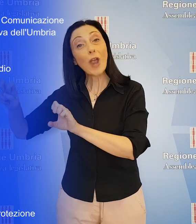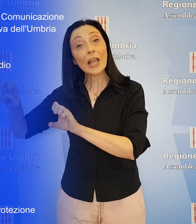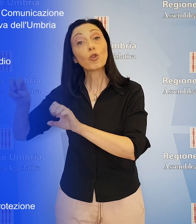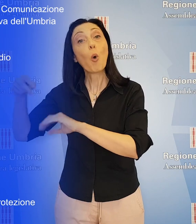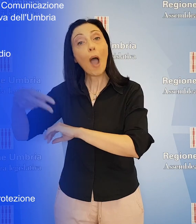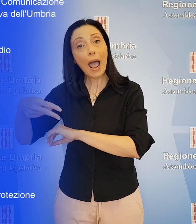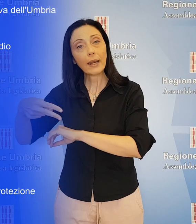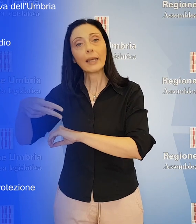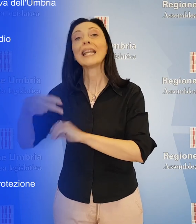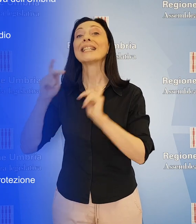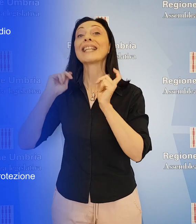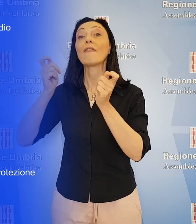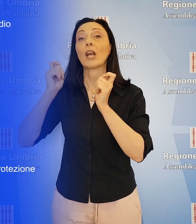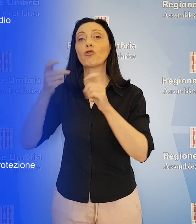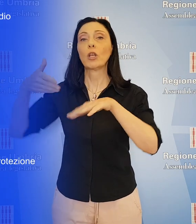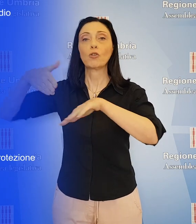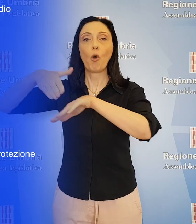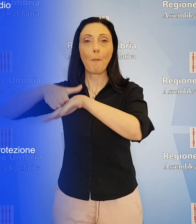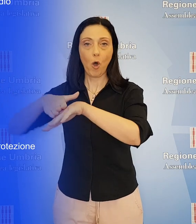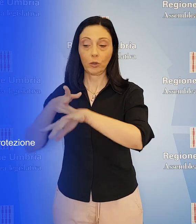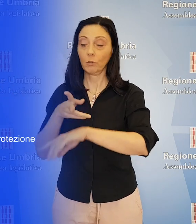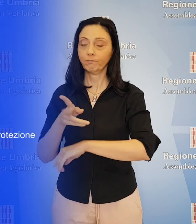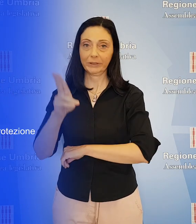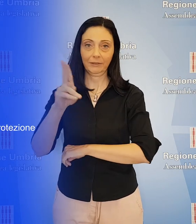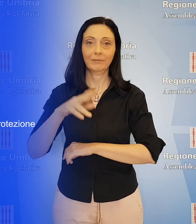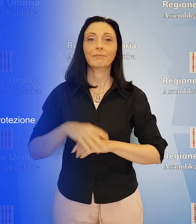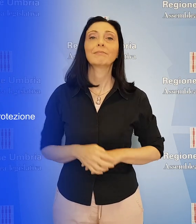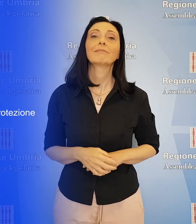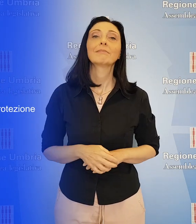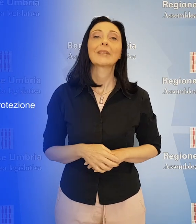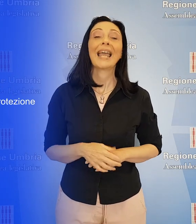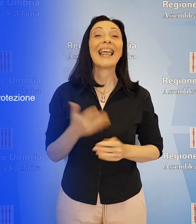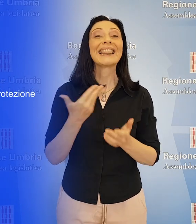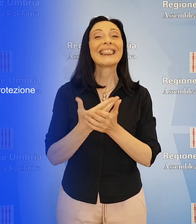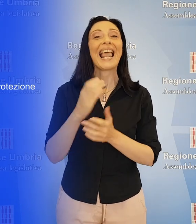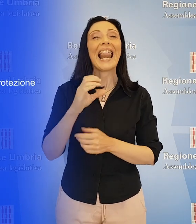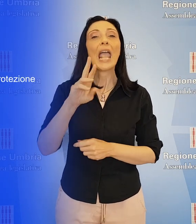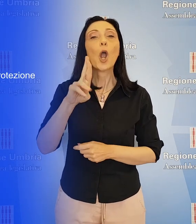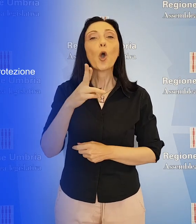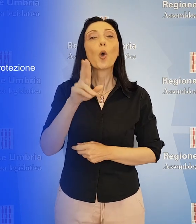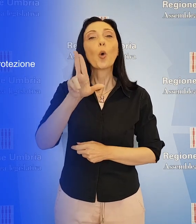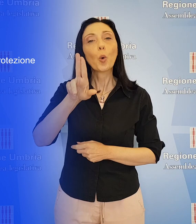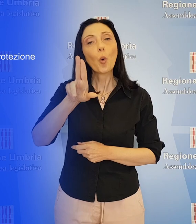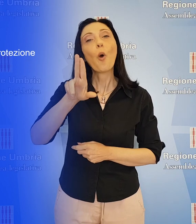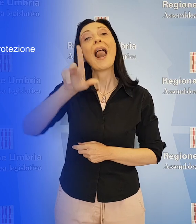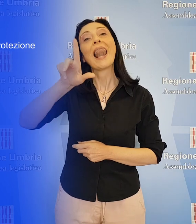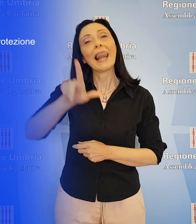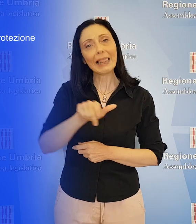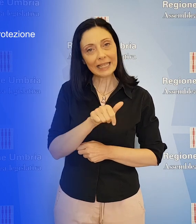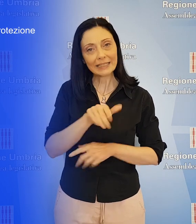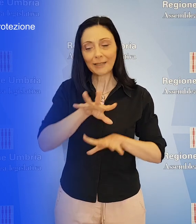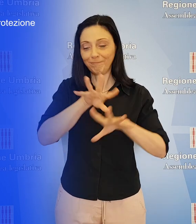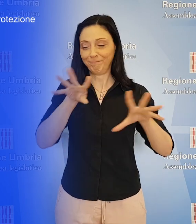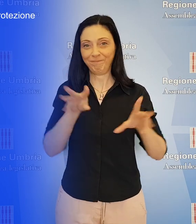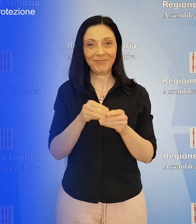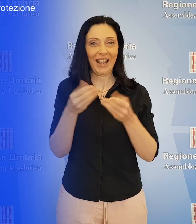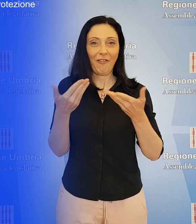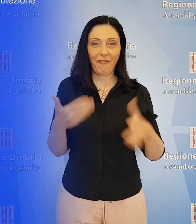di San Francesco. Ed è tutto per questa edizione di Telecrullis il notiziario nella lingua dei segni frutto della